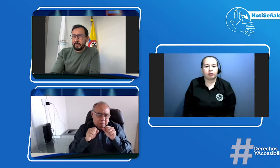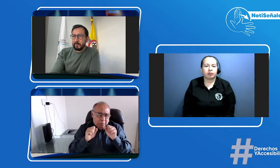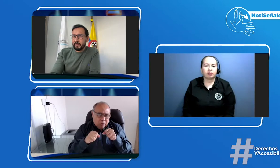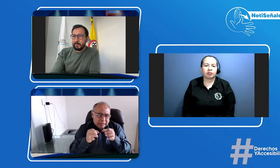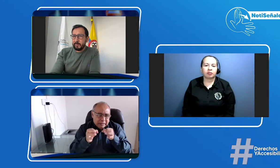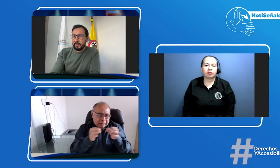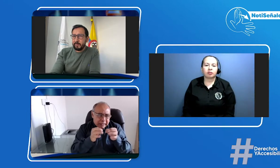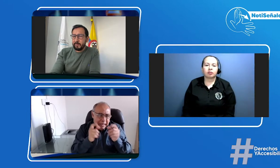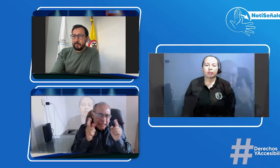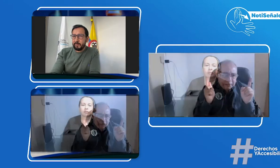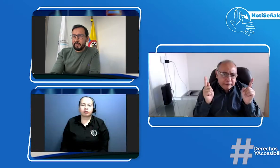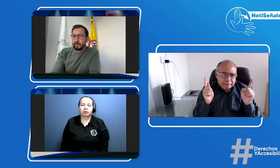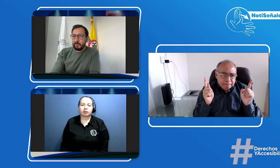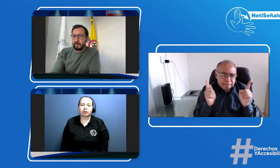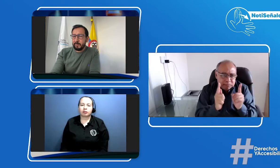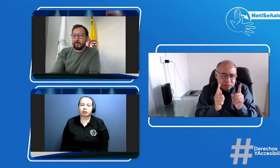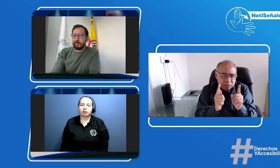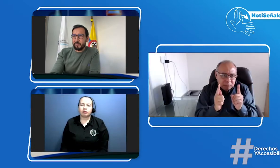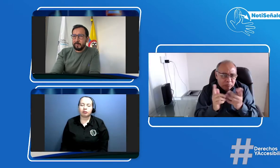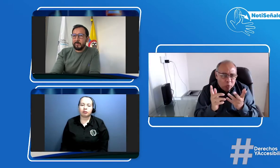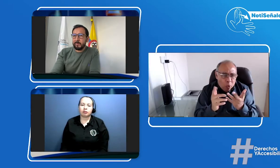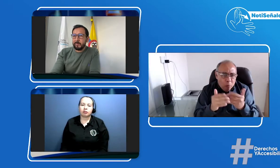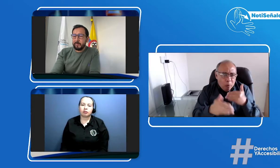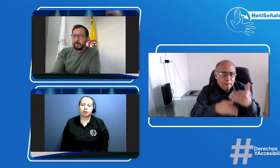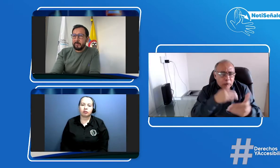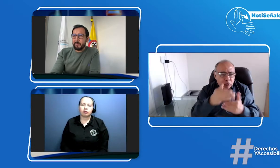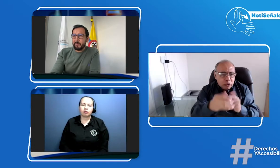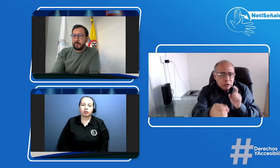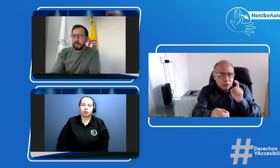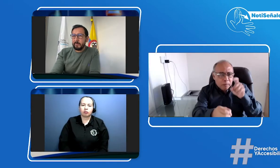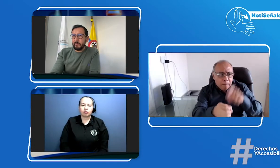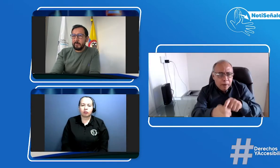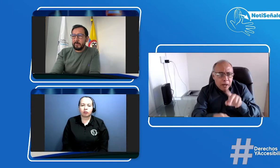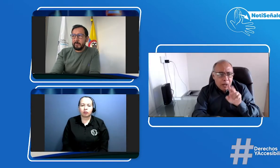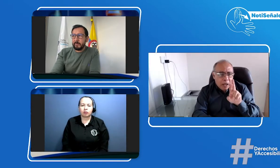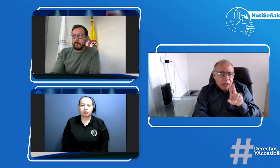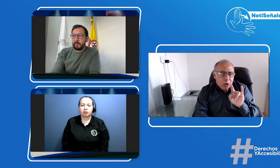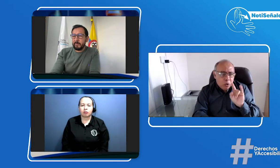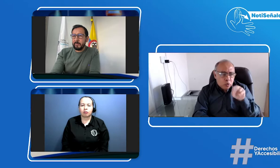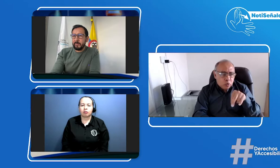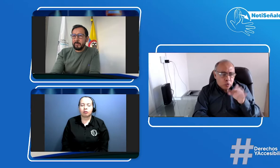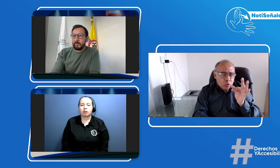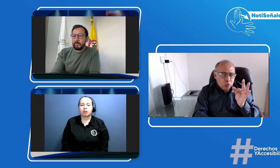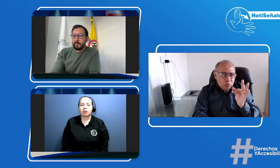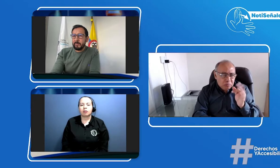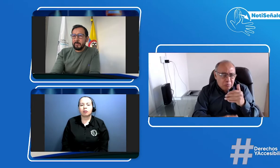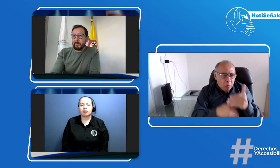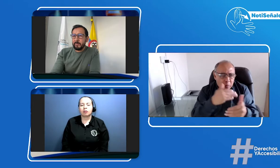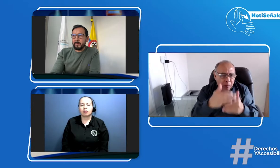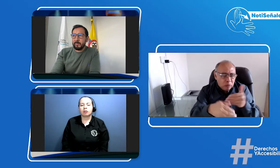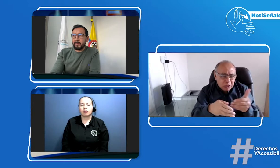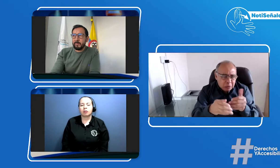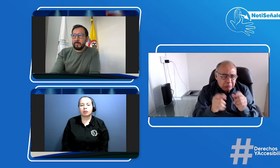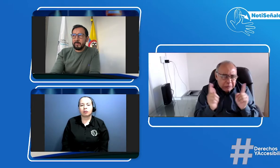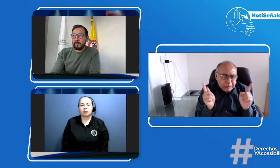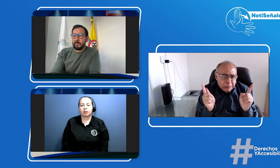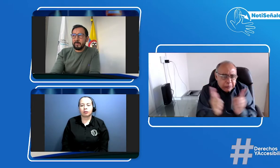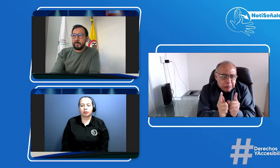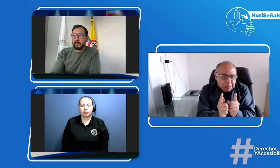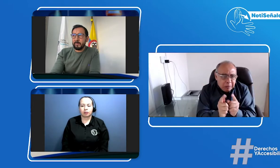es probable es posible que podamos dar una explicación corta de cómo es el proceso de inscripción al